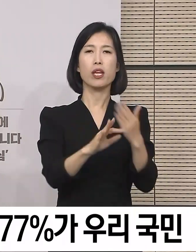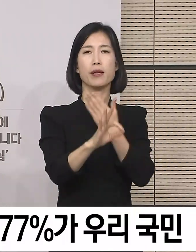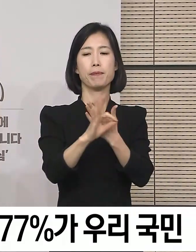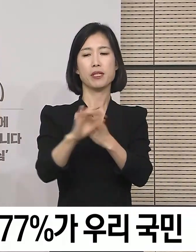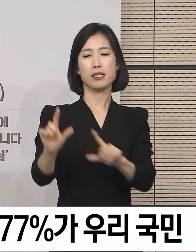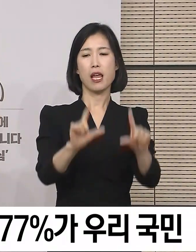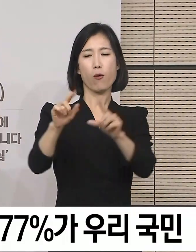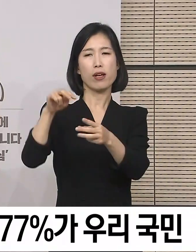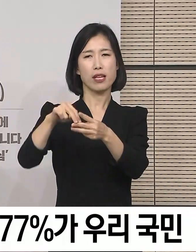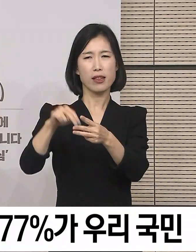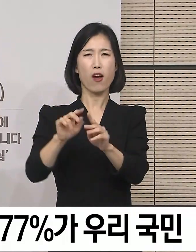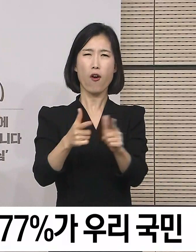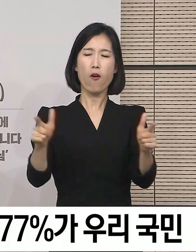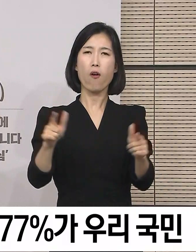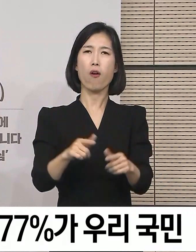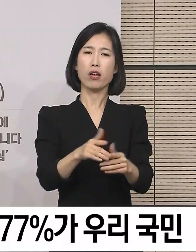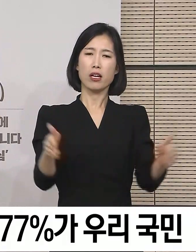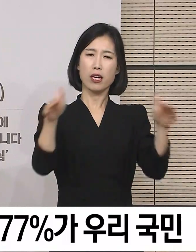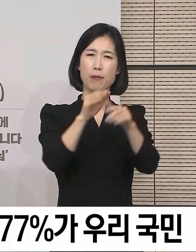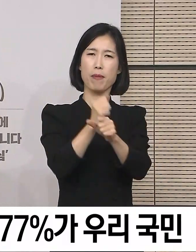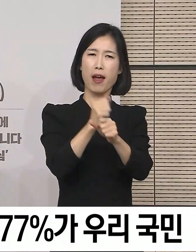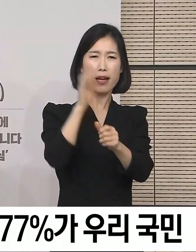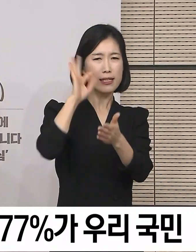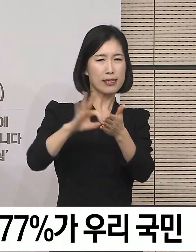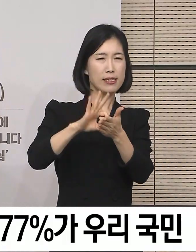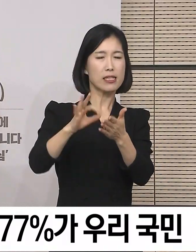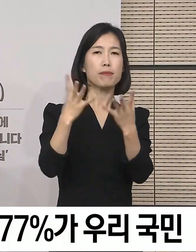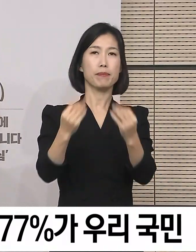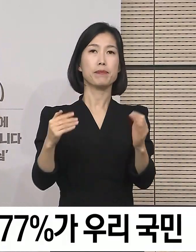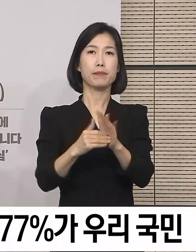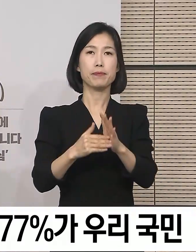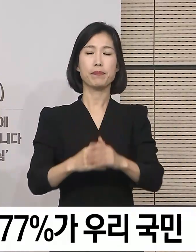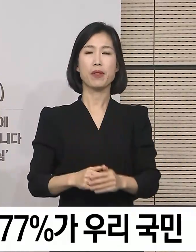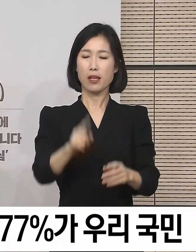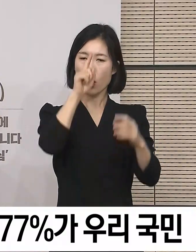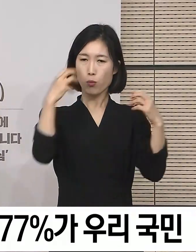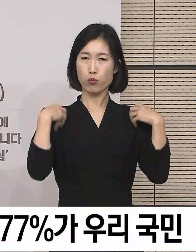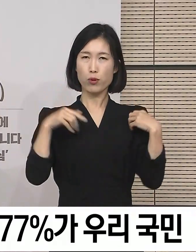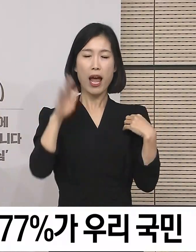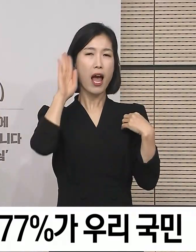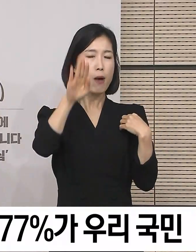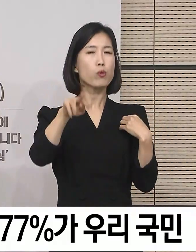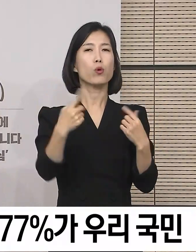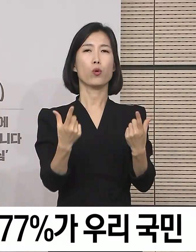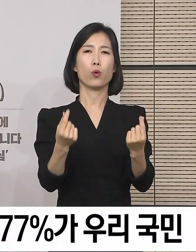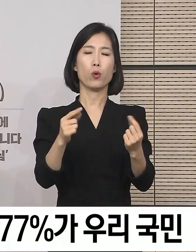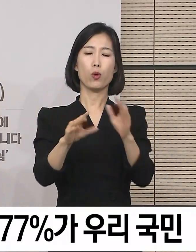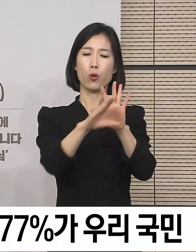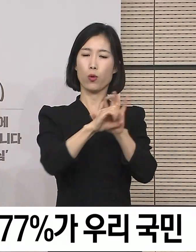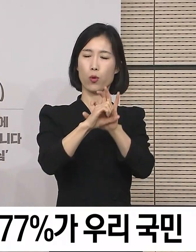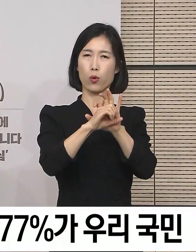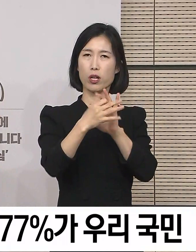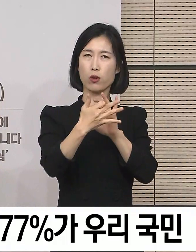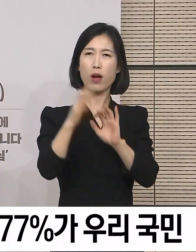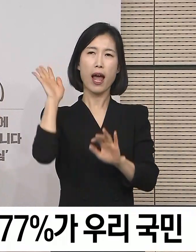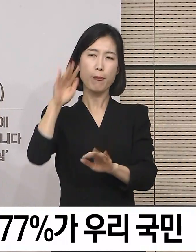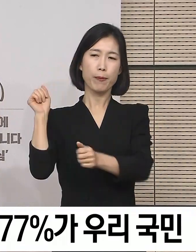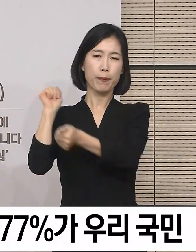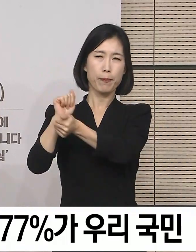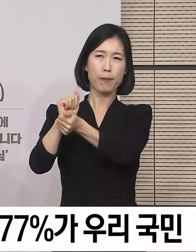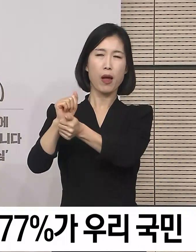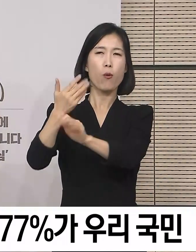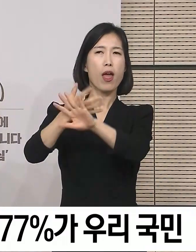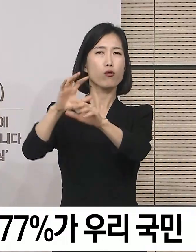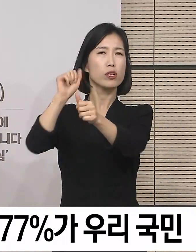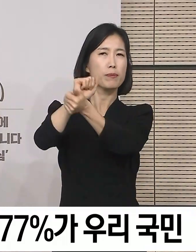등에 많은 인력과 자원을 투입하였습니다. 정부는 앞으로도 코로나19 해외 학산 상황과